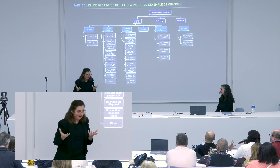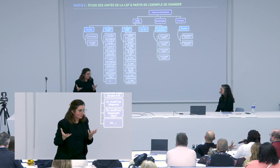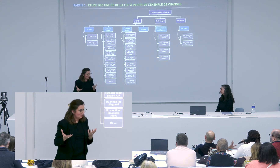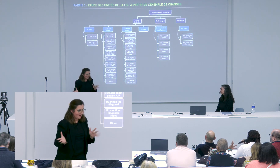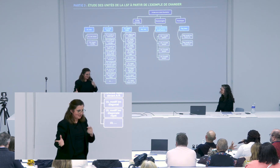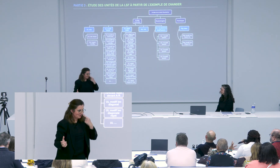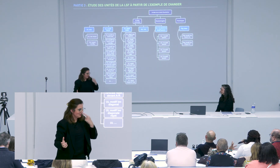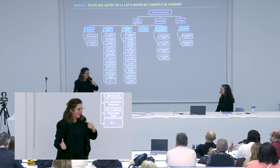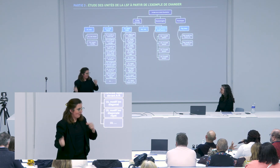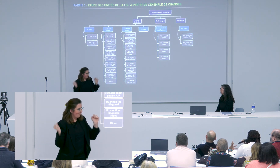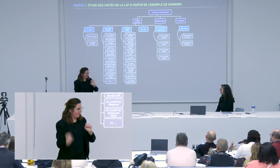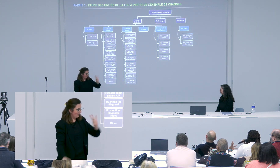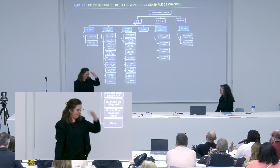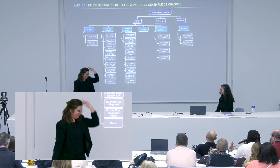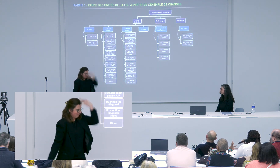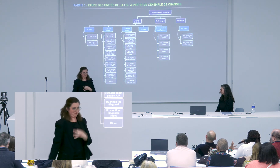Garcia mais également